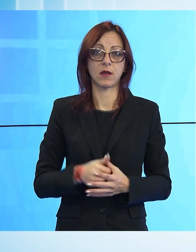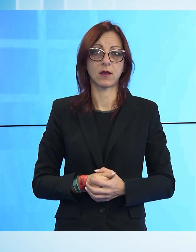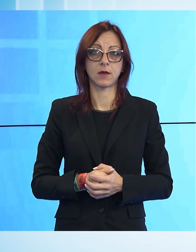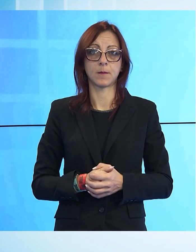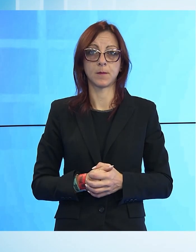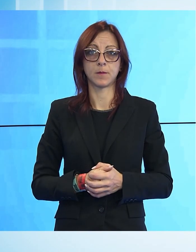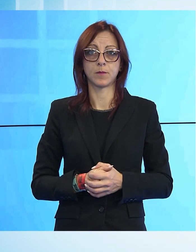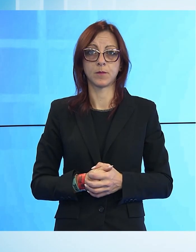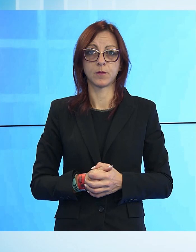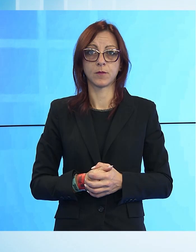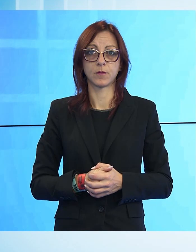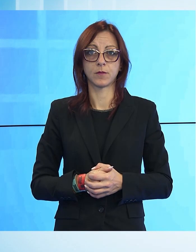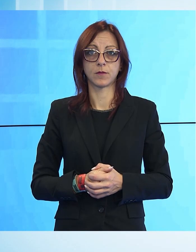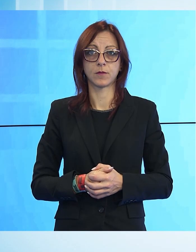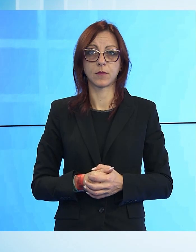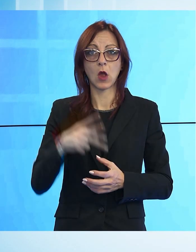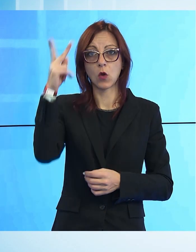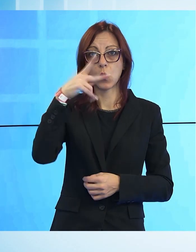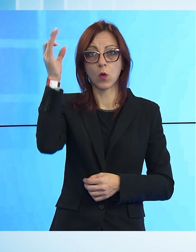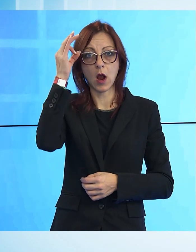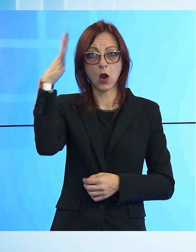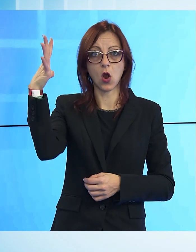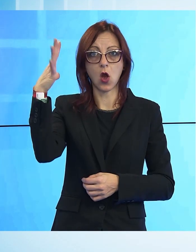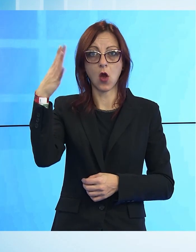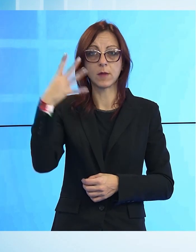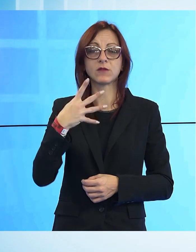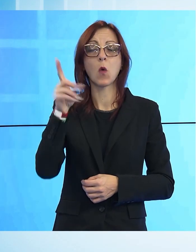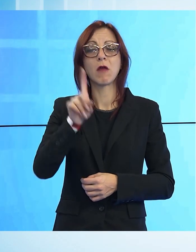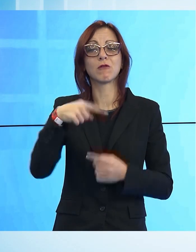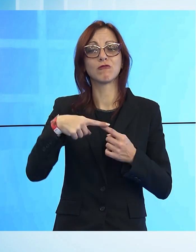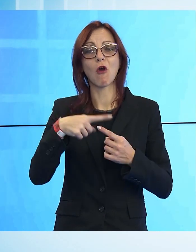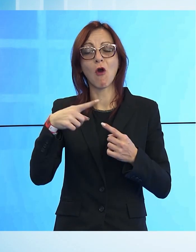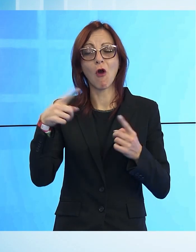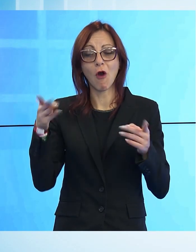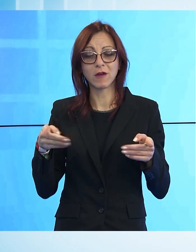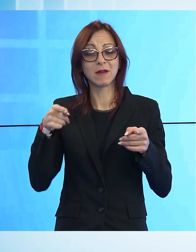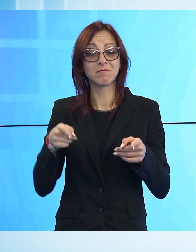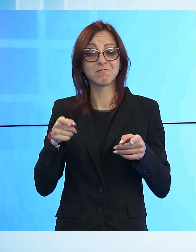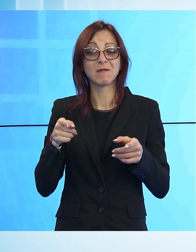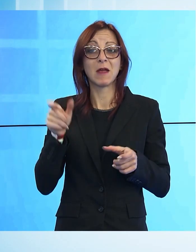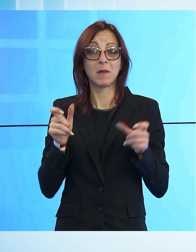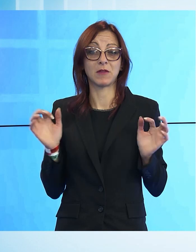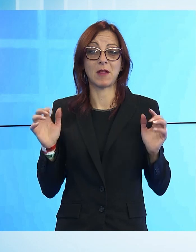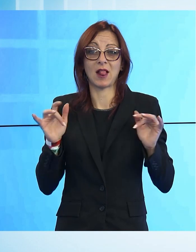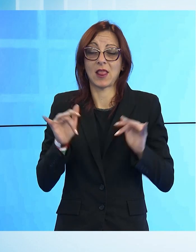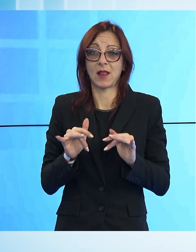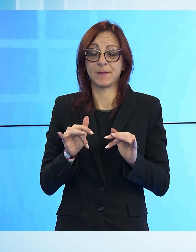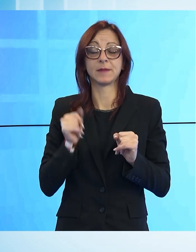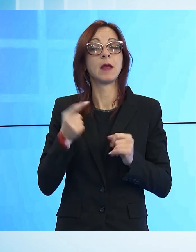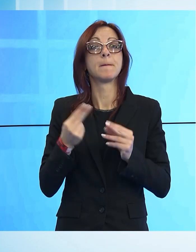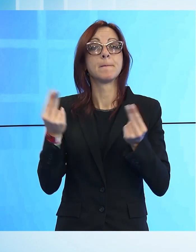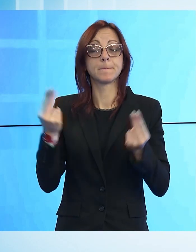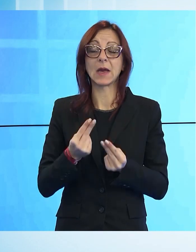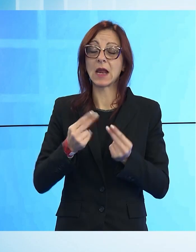Torniamo a parlare dei comics, la quattro giorni che ha occupato la città e c'è stato un primo bilancio da